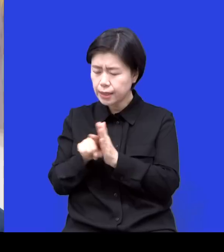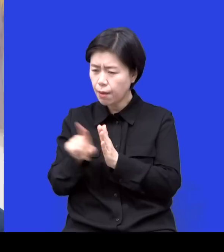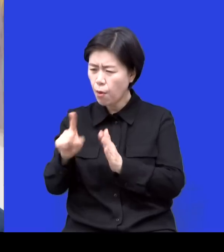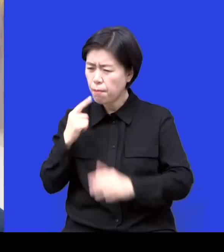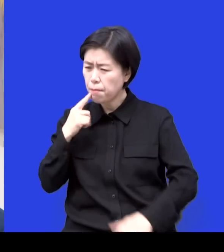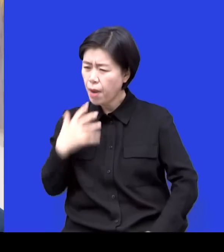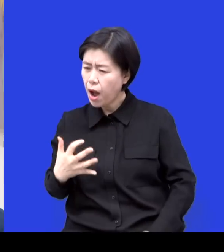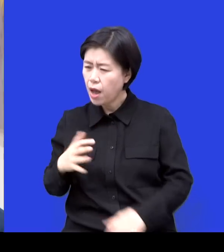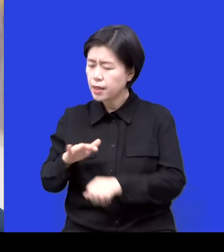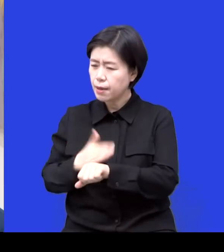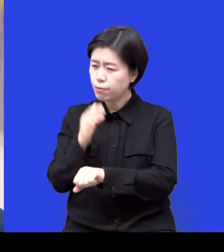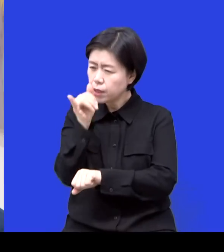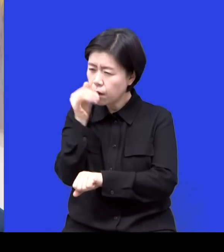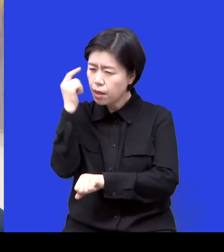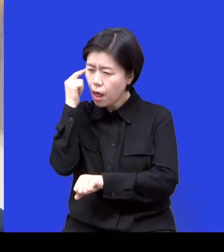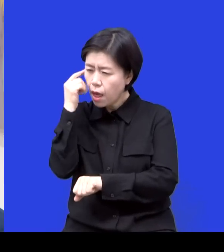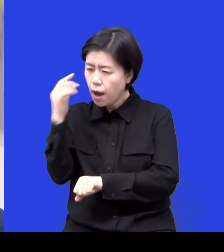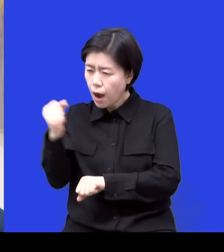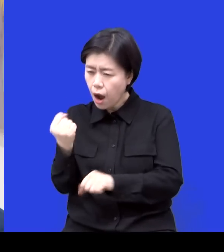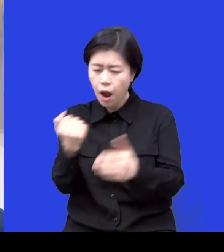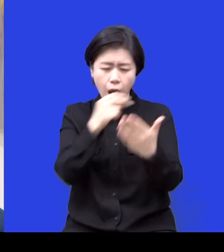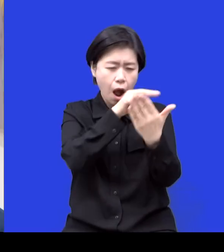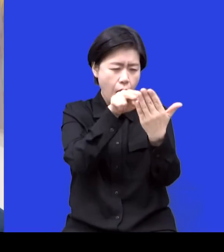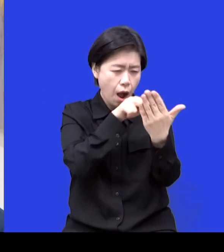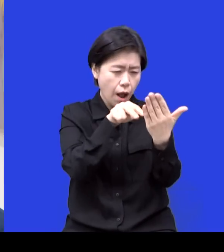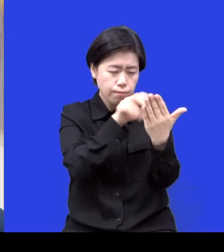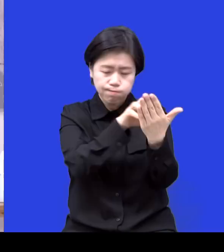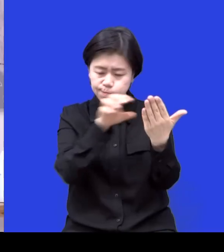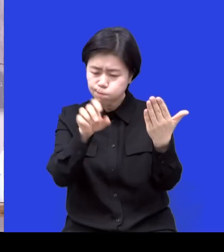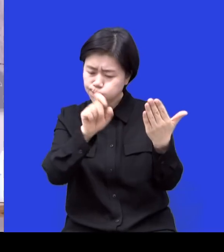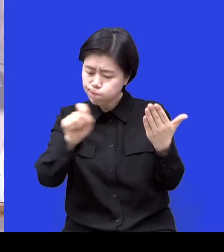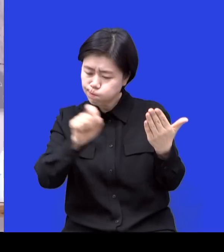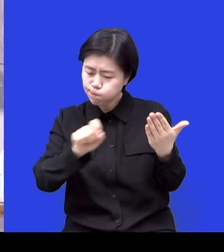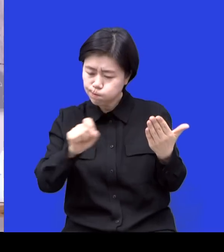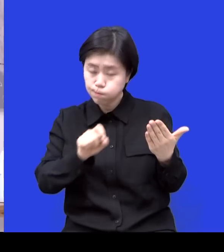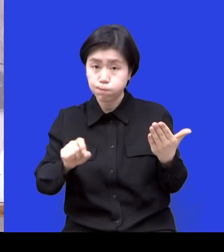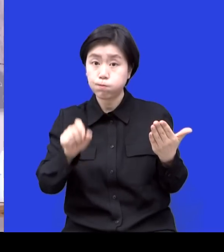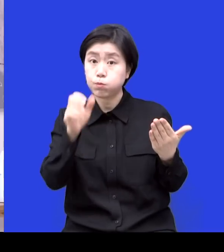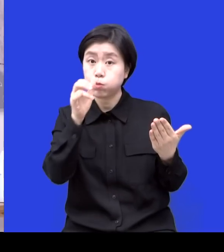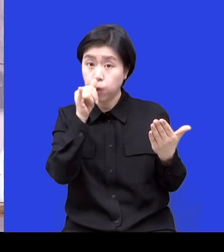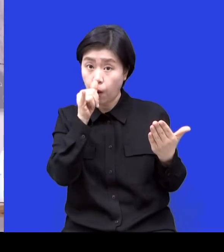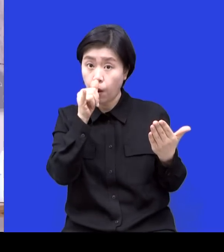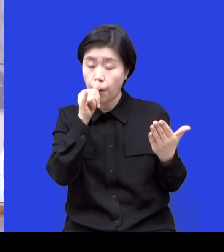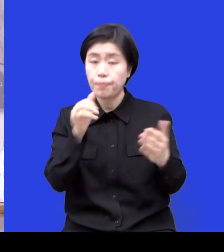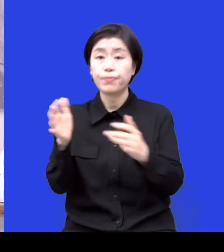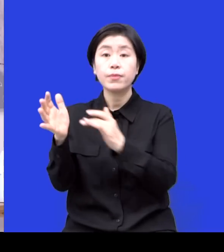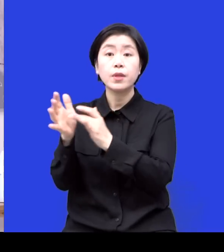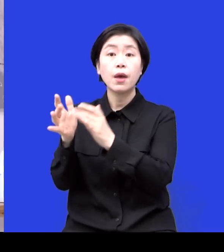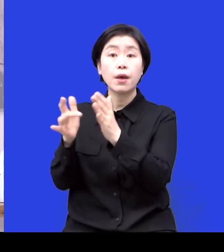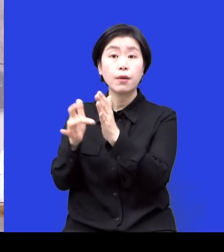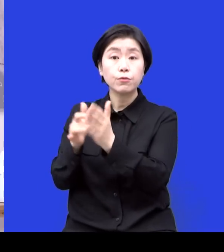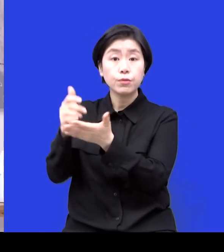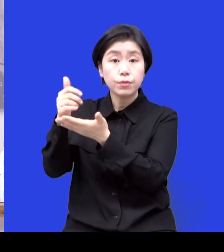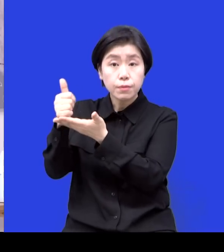잘못됐다라는 생각을 하고 읽고 필사를 하면서 어 예수님의 그 탄생에서부터